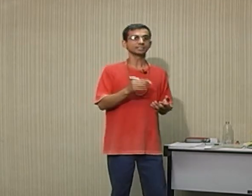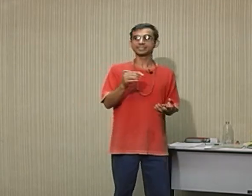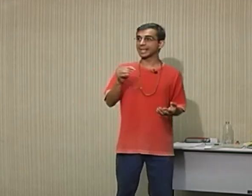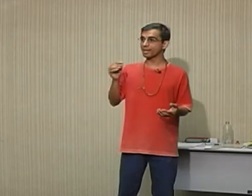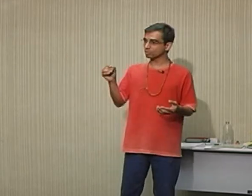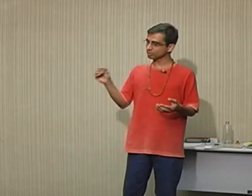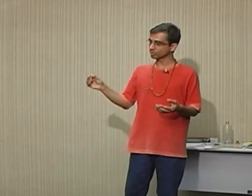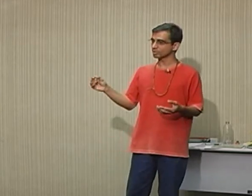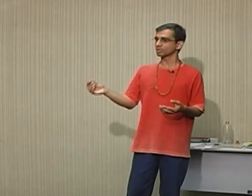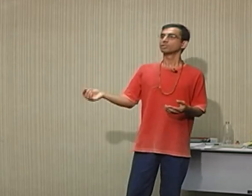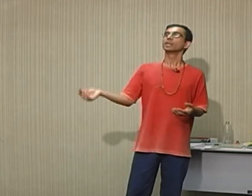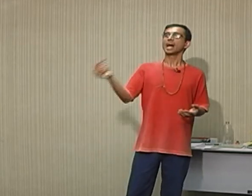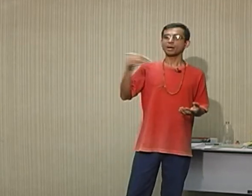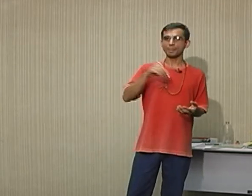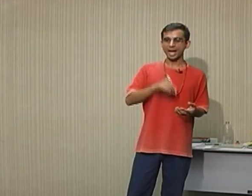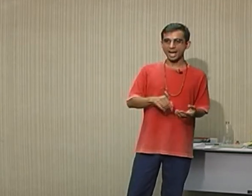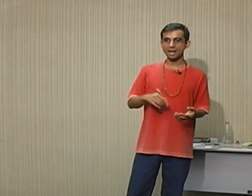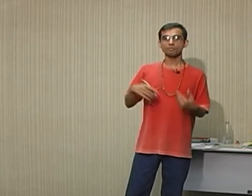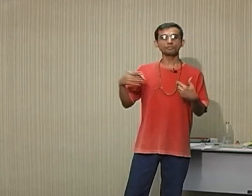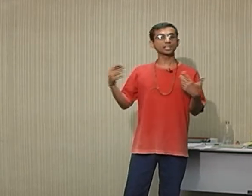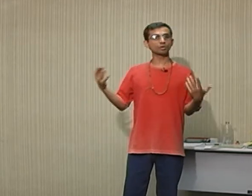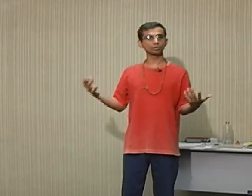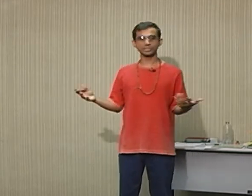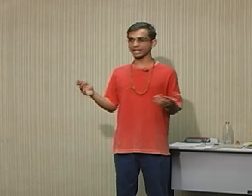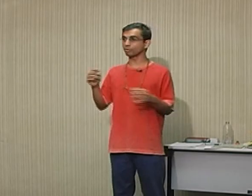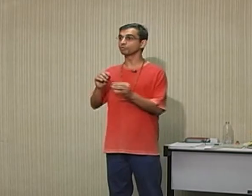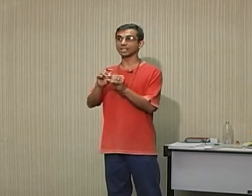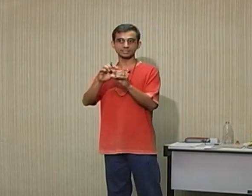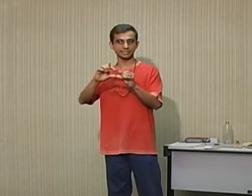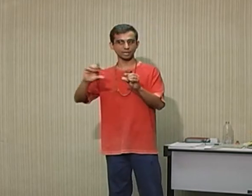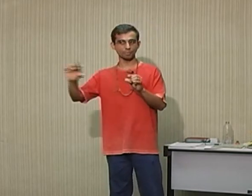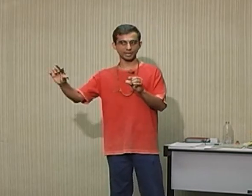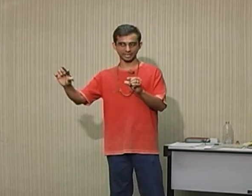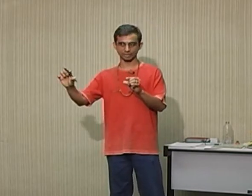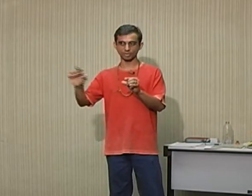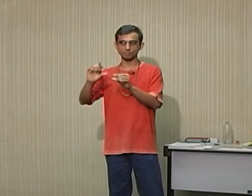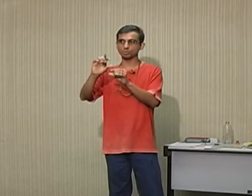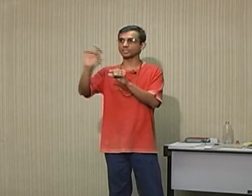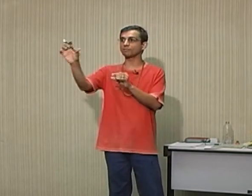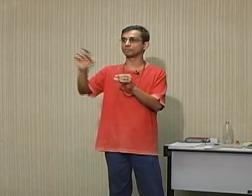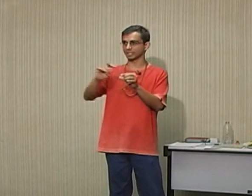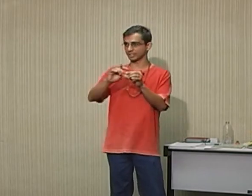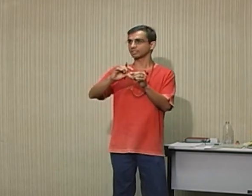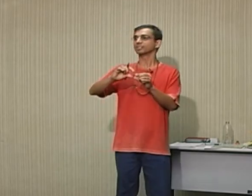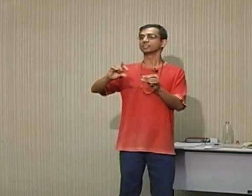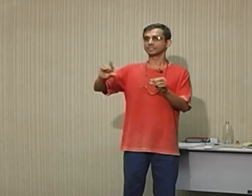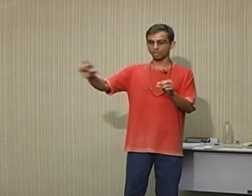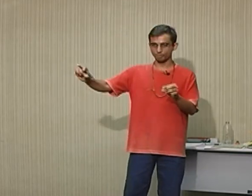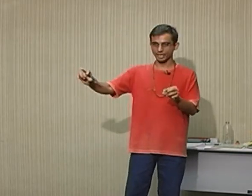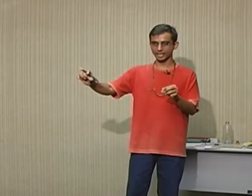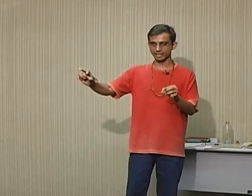zero. Amarra, fica com zero, vira zero-opeia. Nem preciso botar vira, né? Zero-opeia.